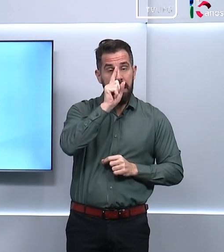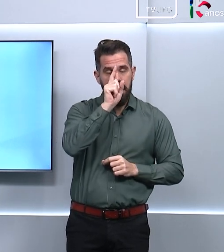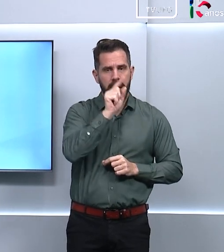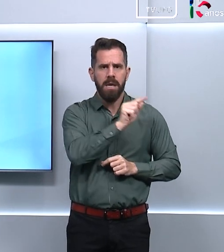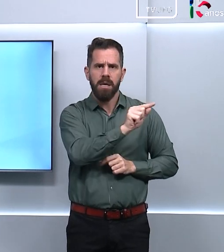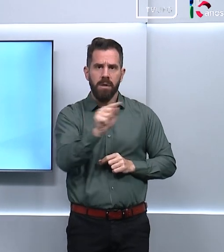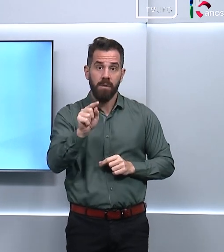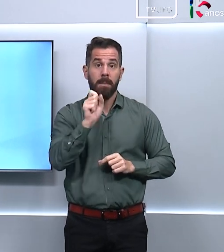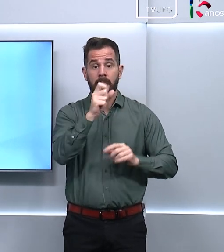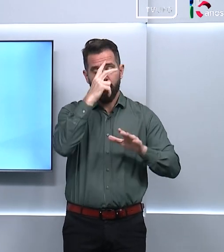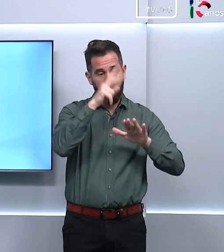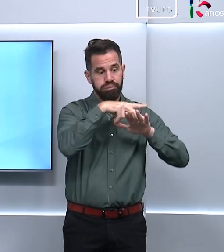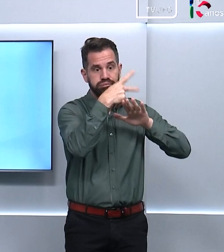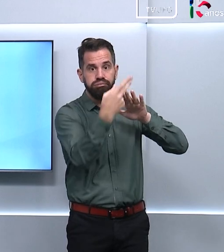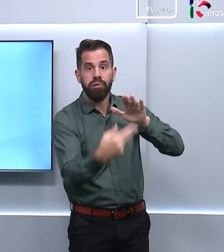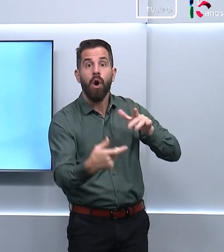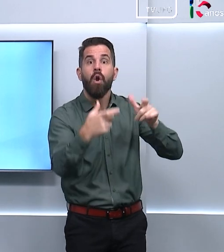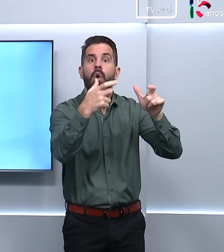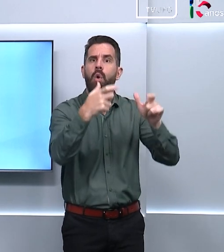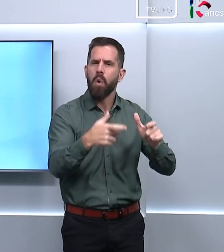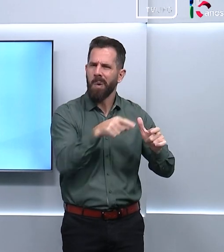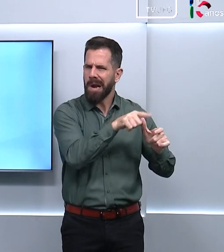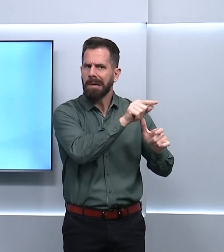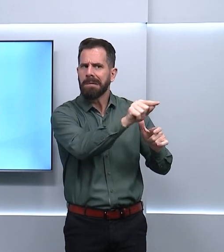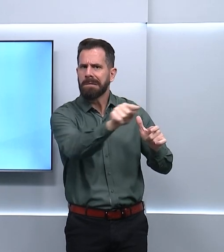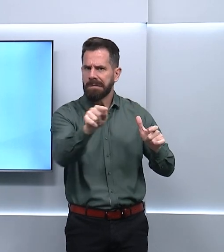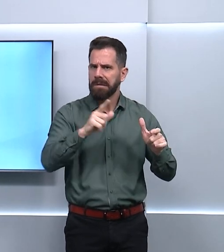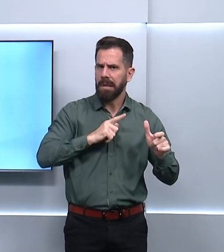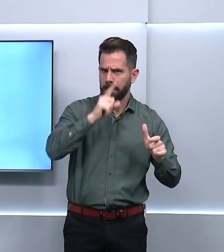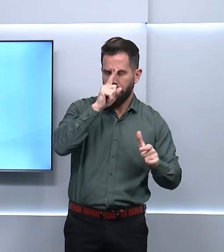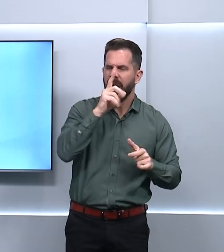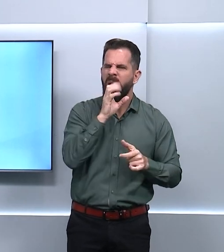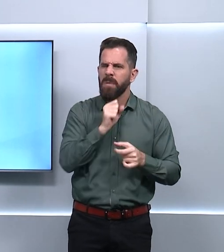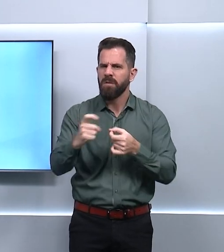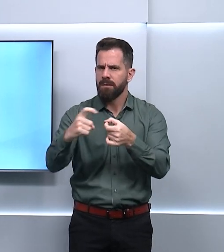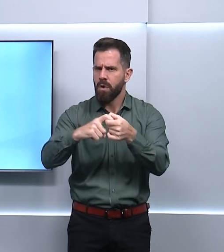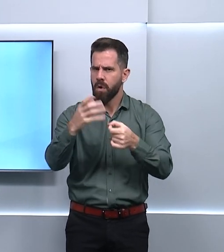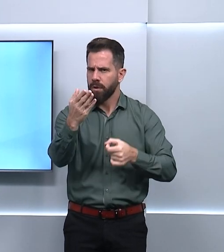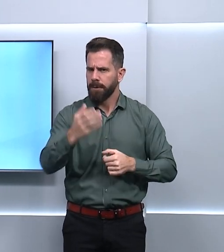em lugares rasos. Fica com a gente, o Conexões volta rapidinho.